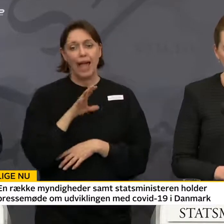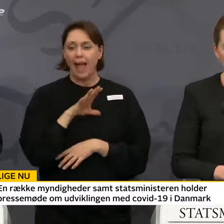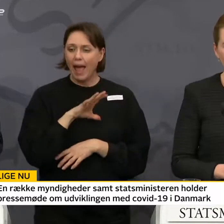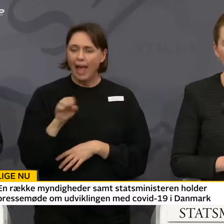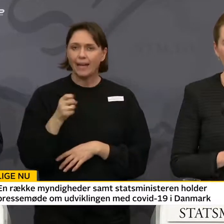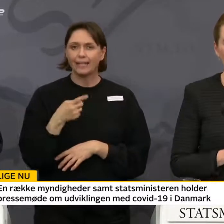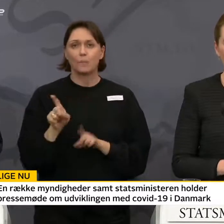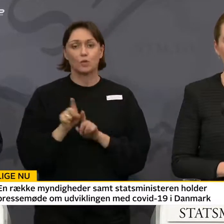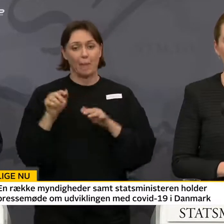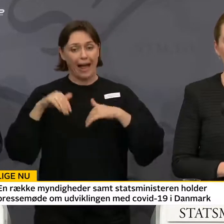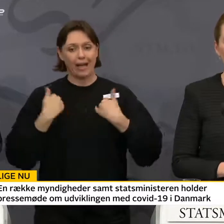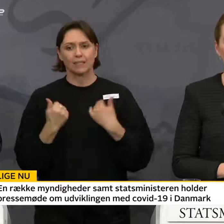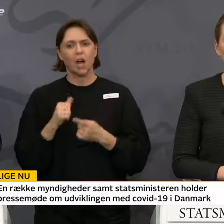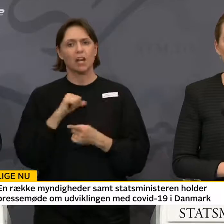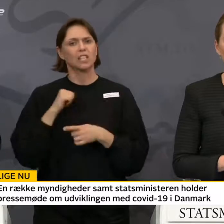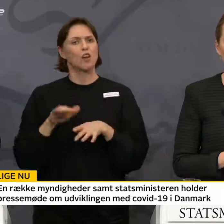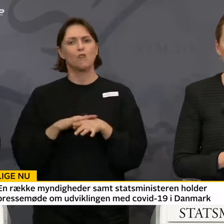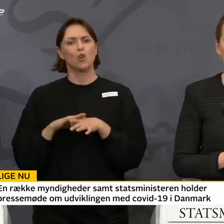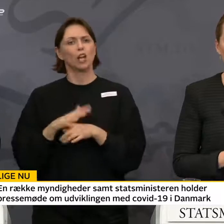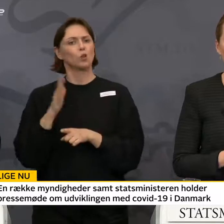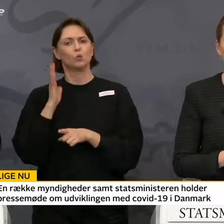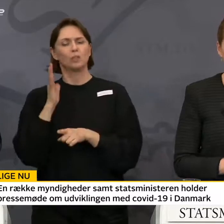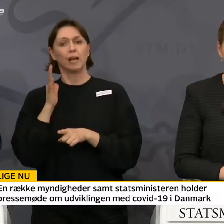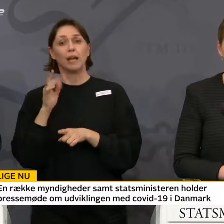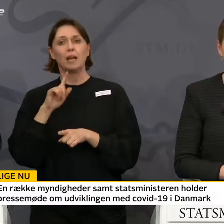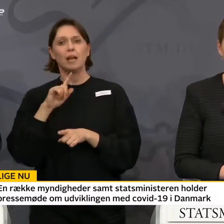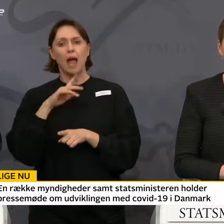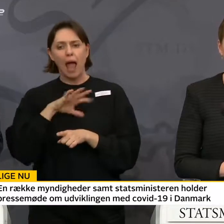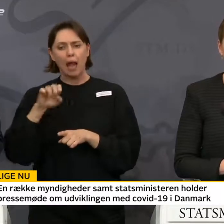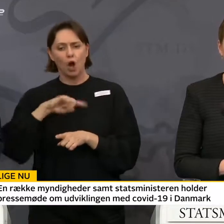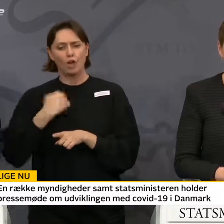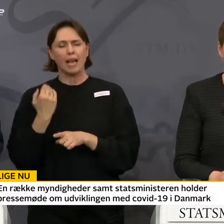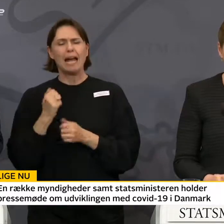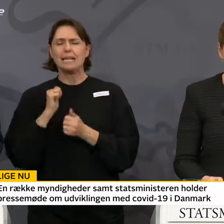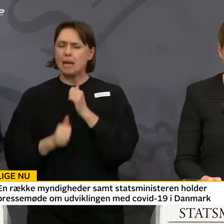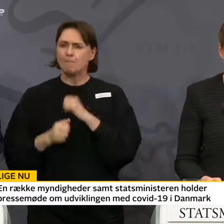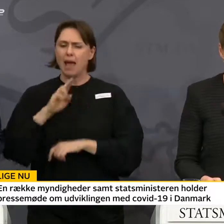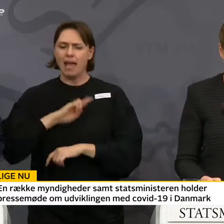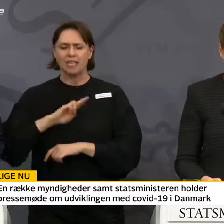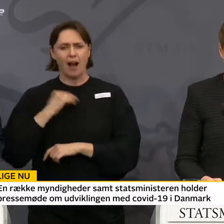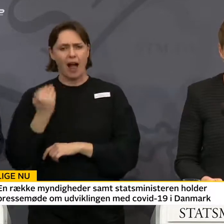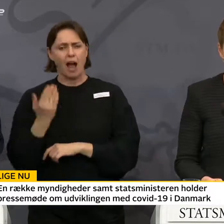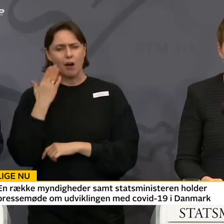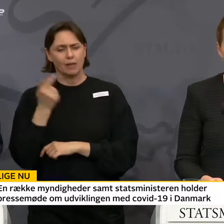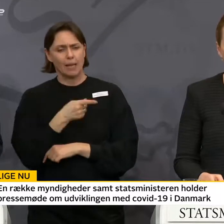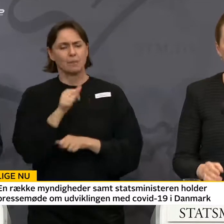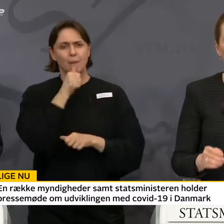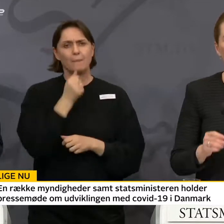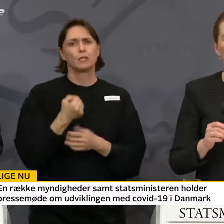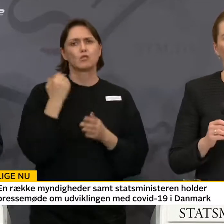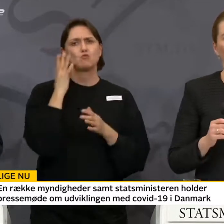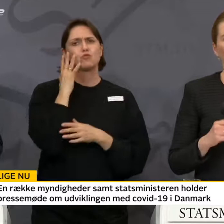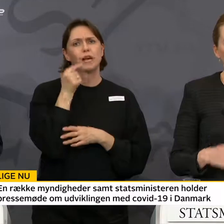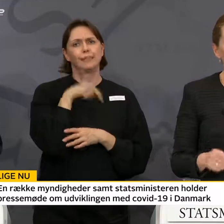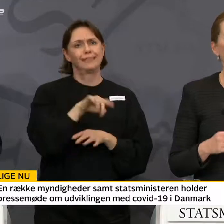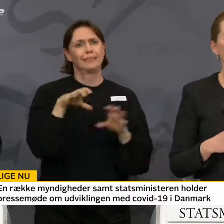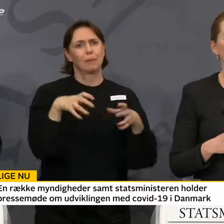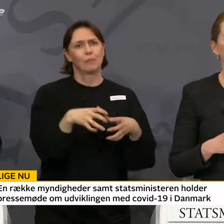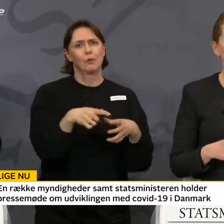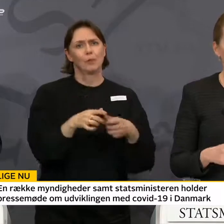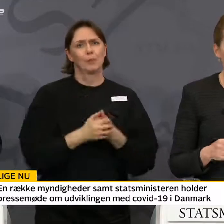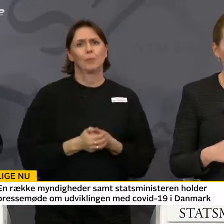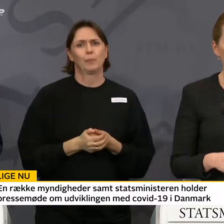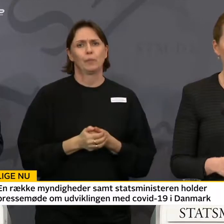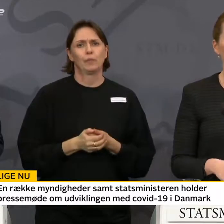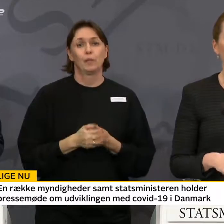der er raske og ikke selv føler sig udsatte, vi har et kæmpe ansvar for de mest udsatte i vores samfund. Og jeg hører